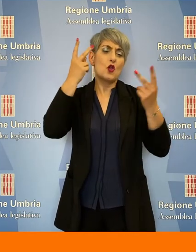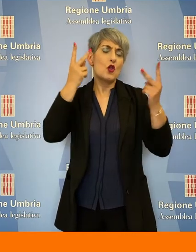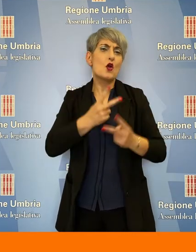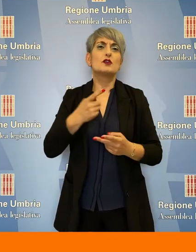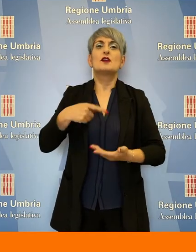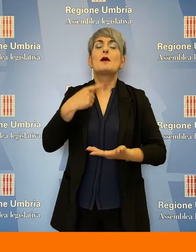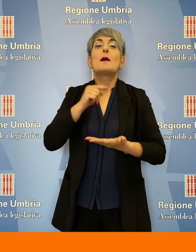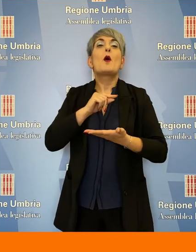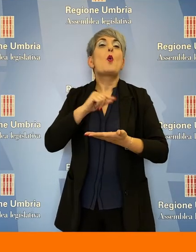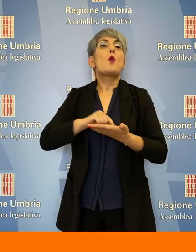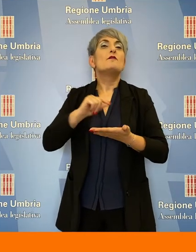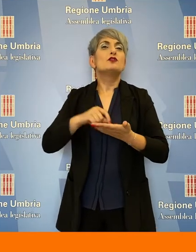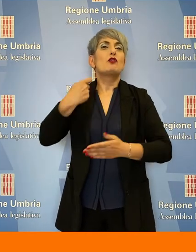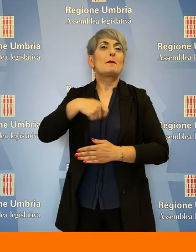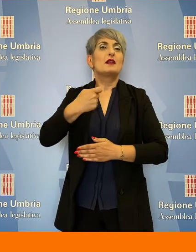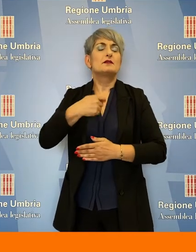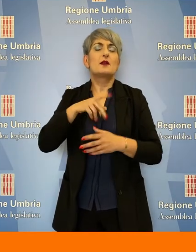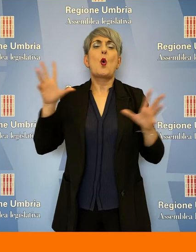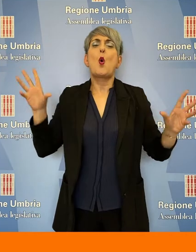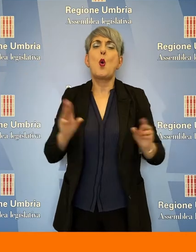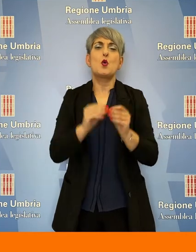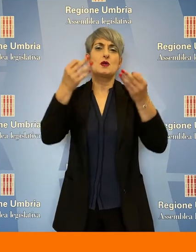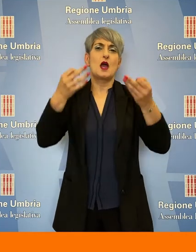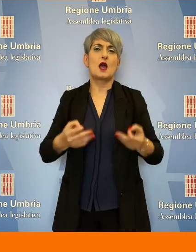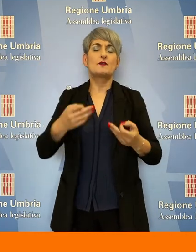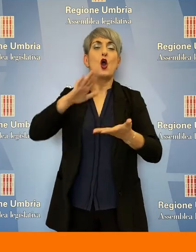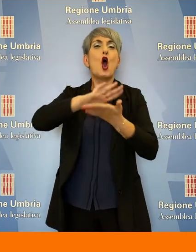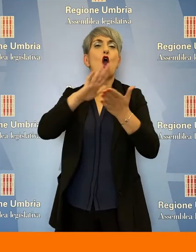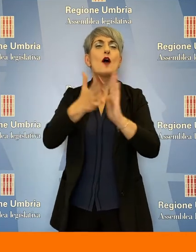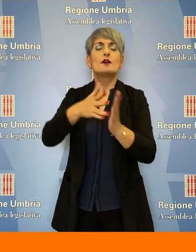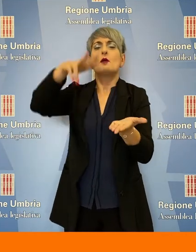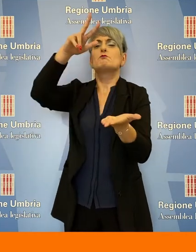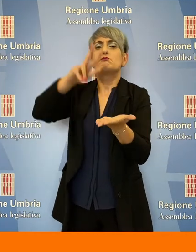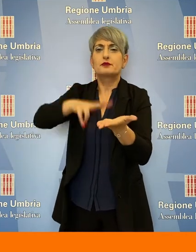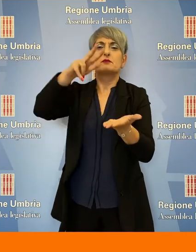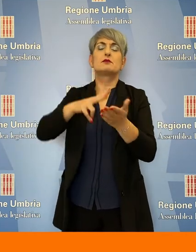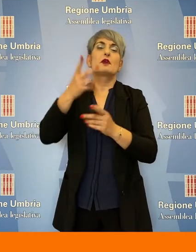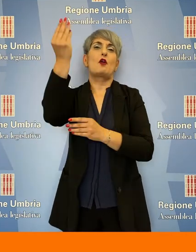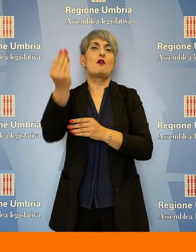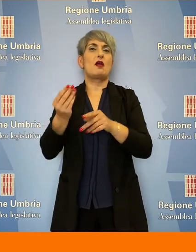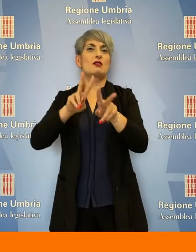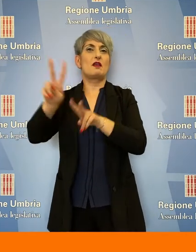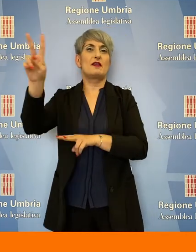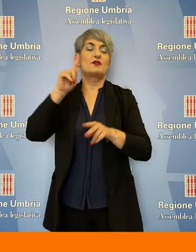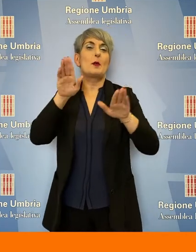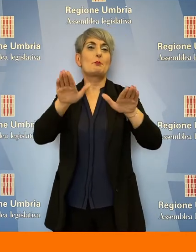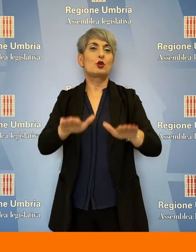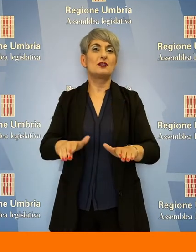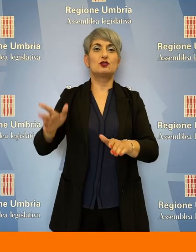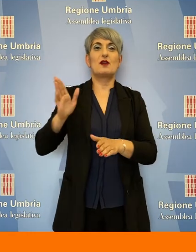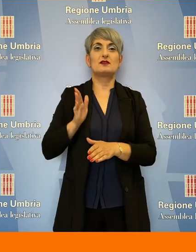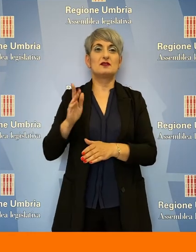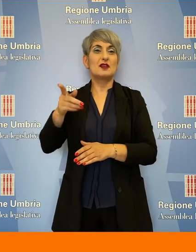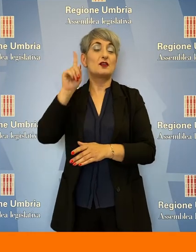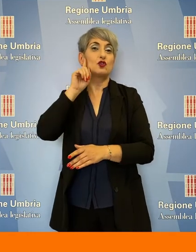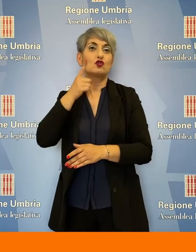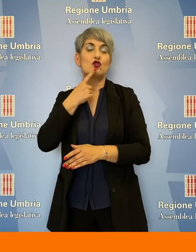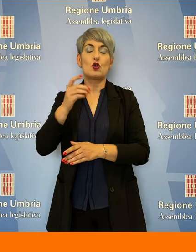'unanimità ha deliberato la sottoscrizione della convenzione con l'ente nazionale per la protezione e l'assistenza dei sordi Ollus per assicurare un